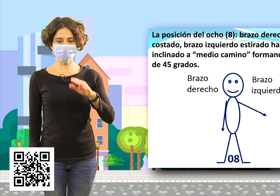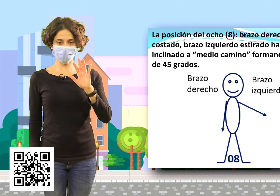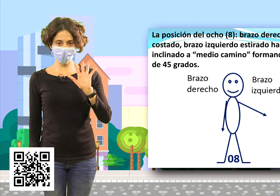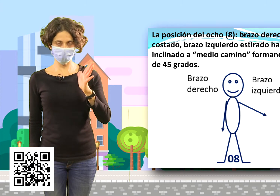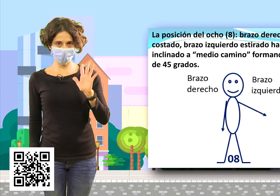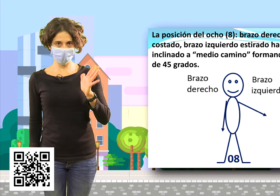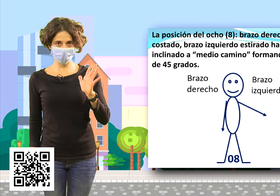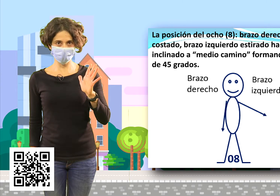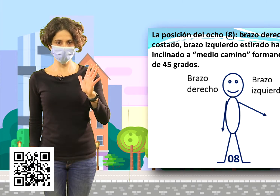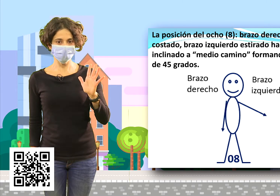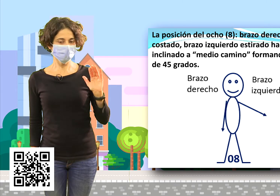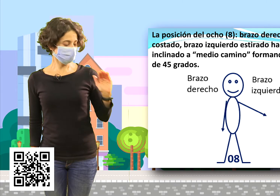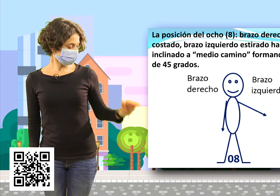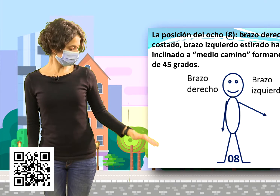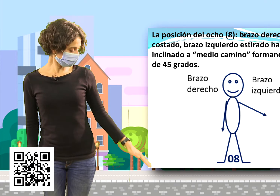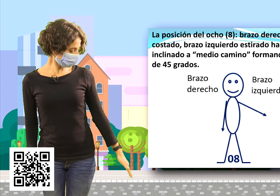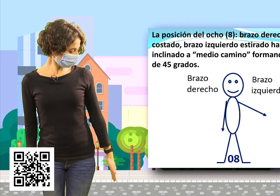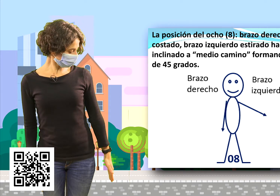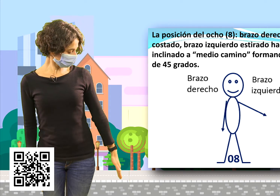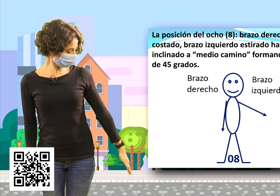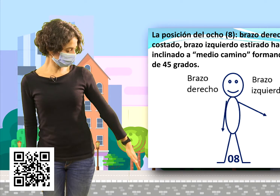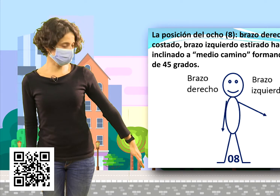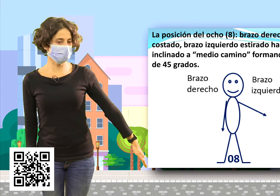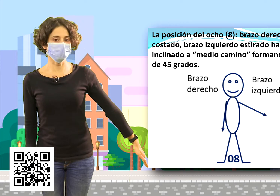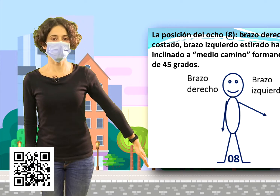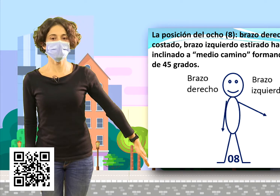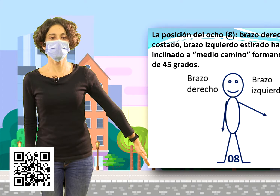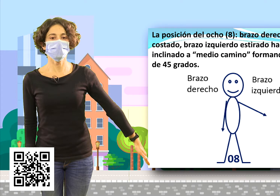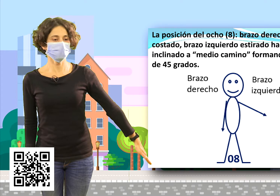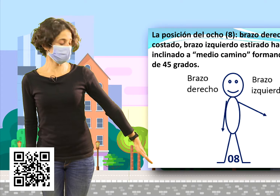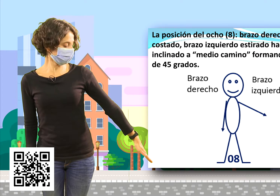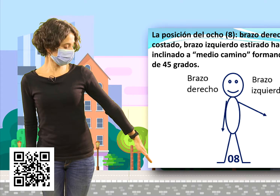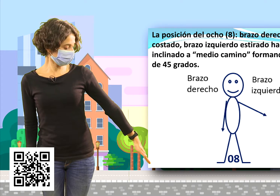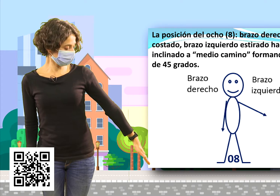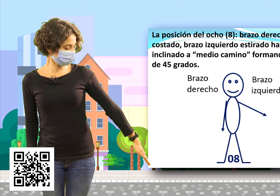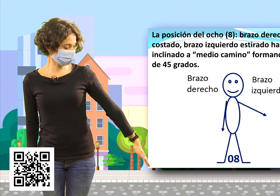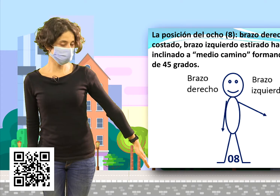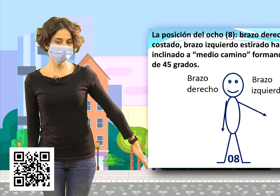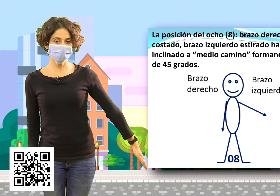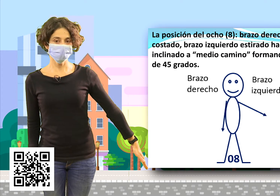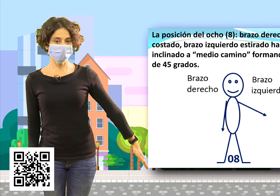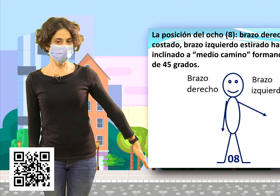Nuestro brazo izquierdo va a formar un ángulo de 45º